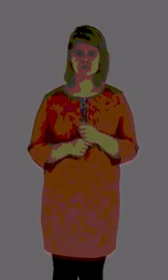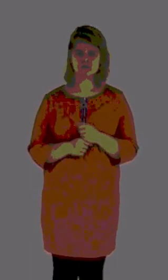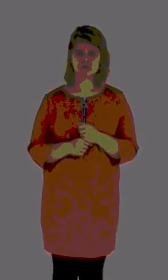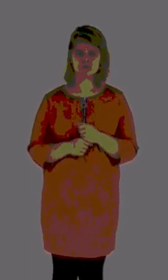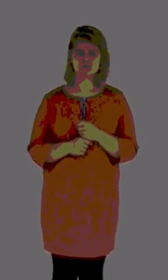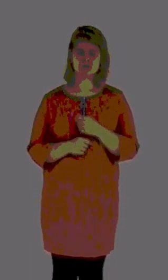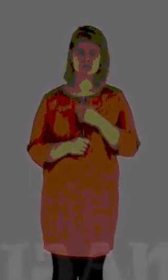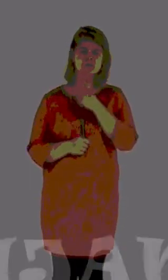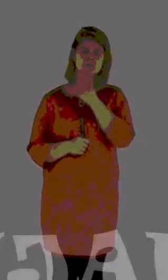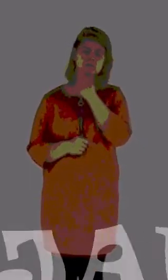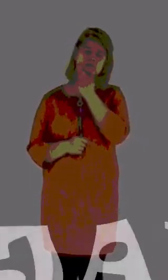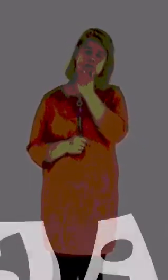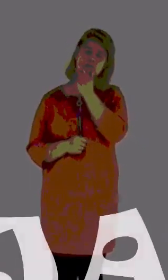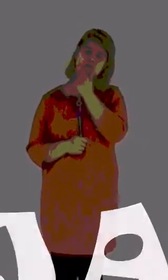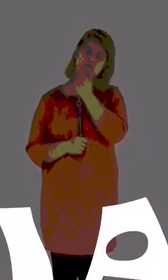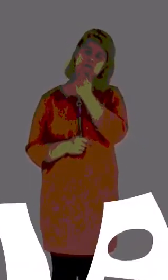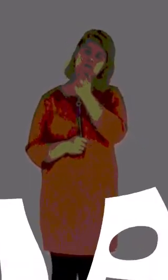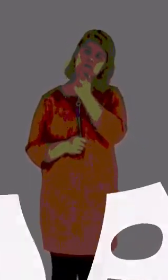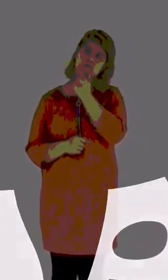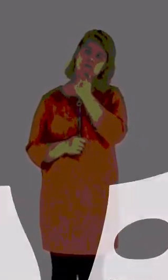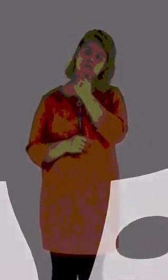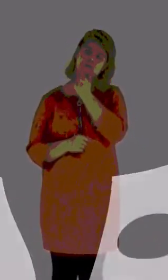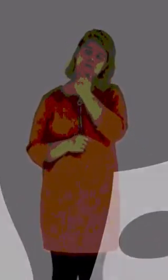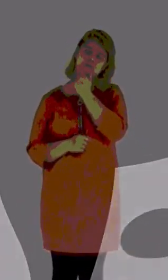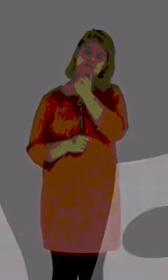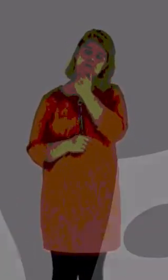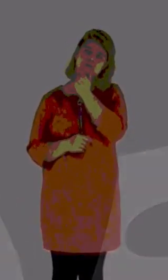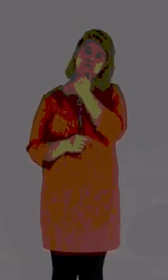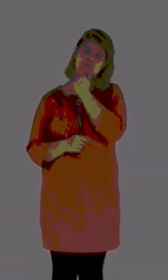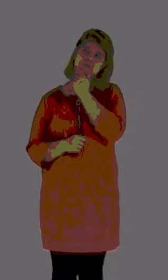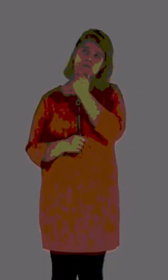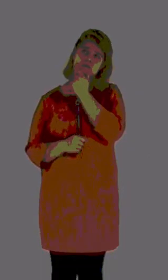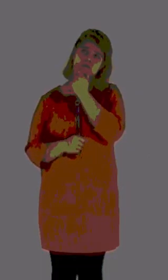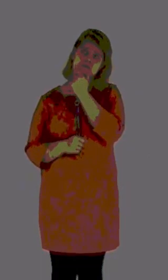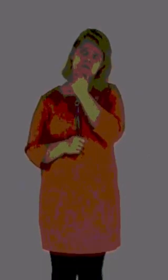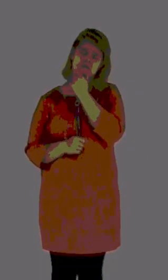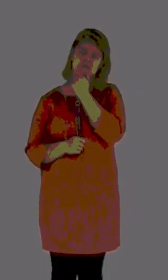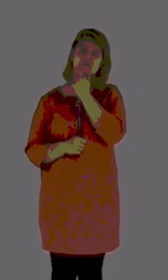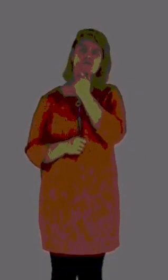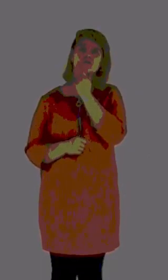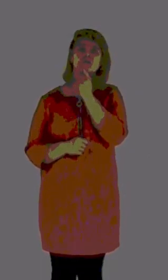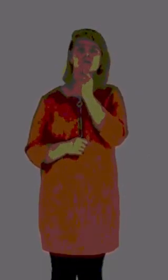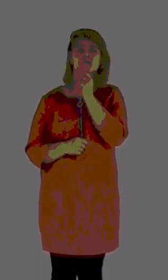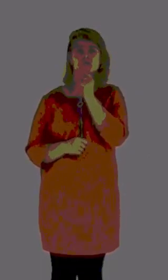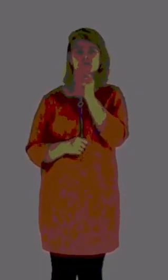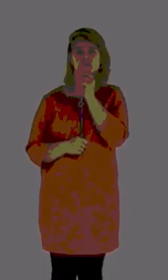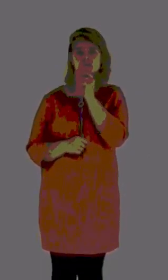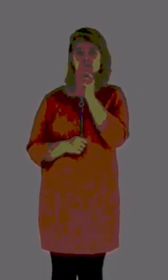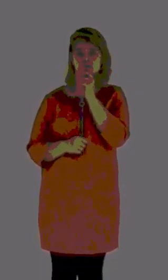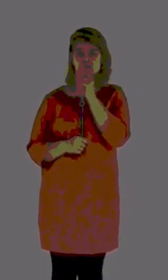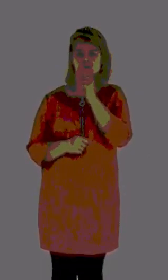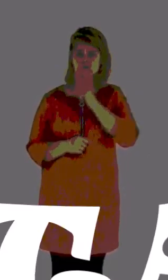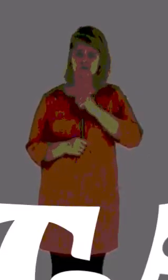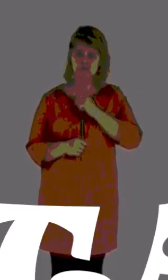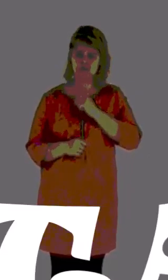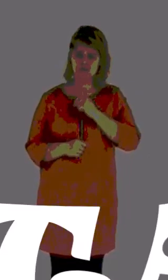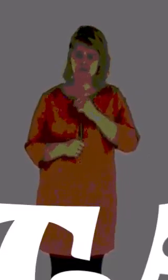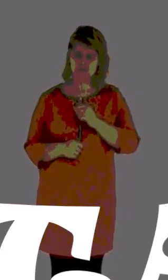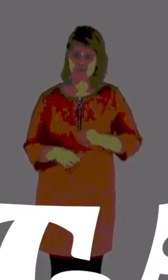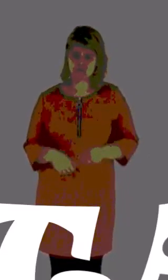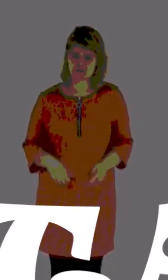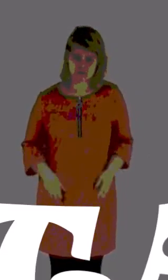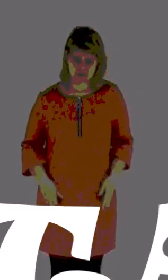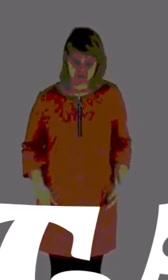Hoe ziet de vijand er eigenlijk uit? Ik heb een vermoeden momentaal.